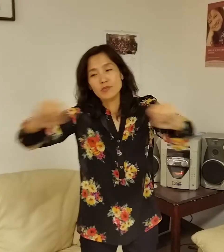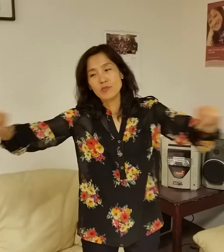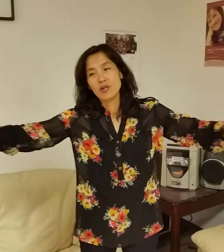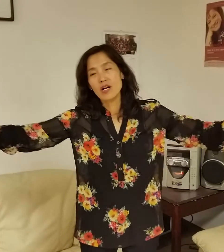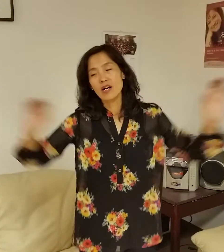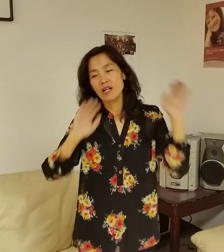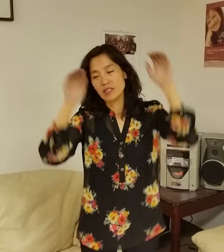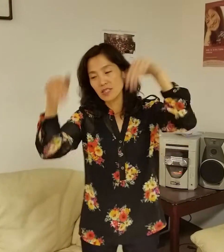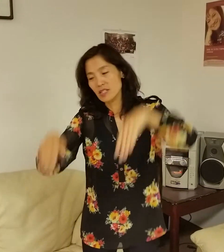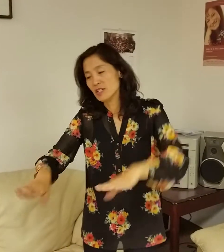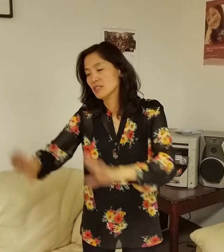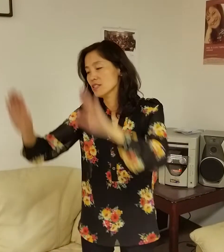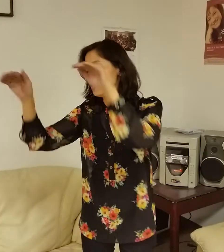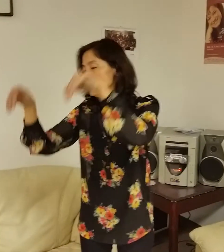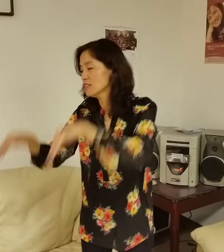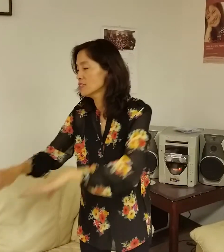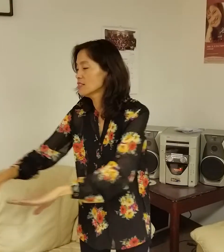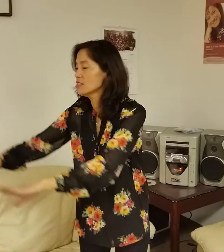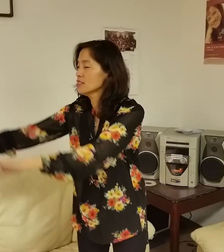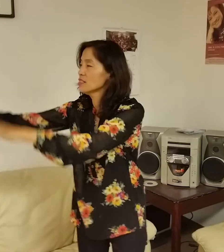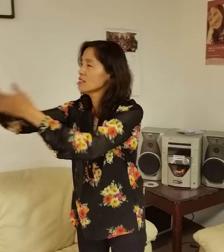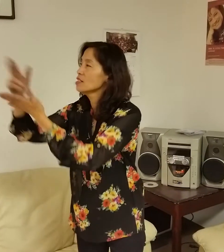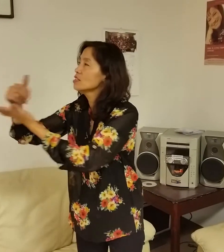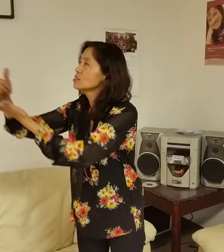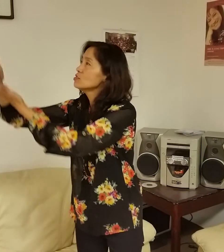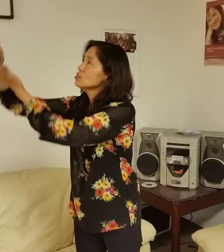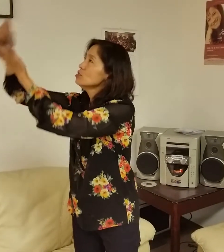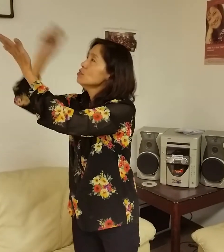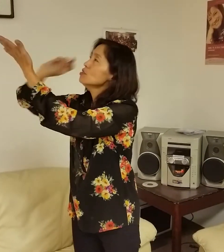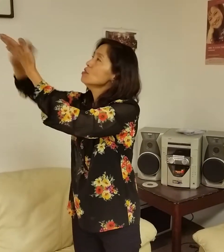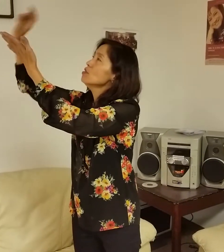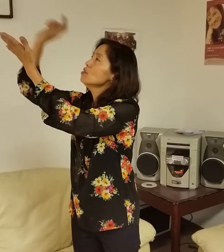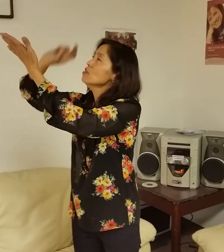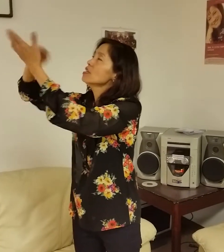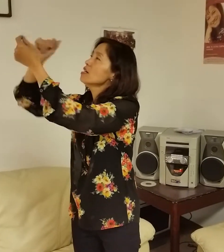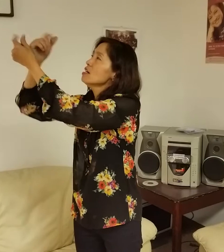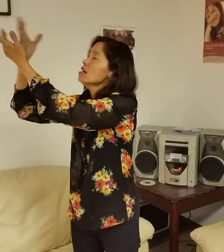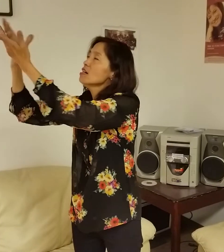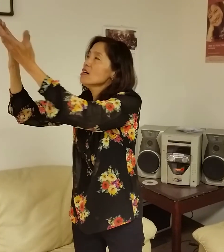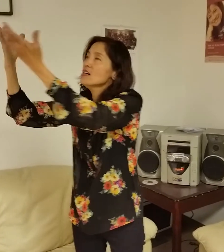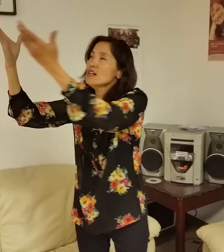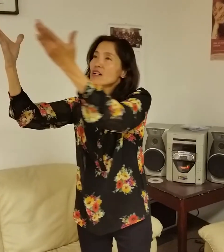밟아가 주를 노래해